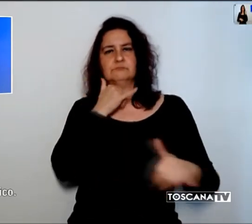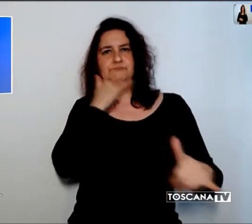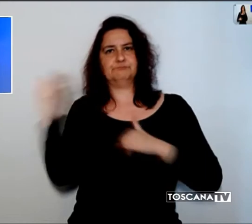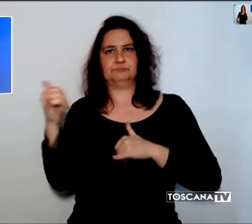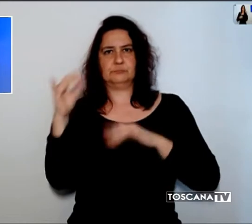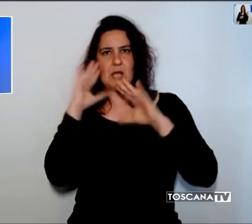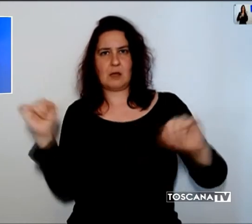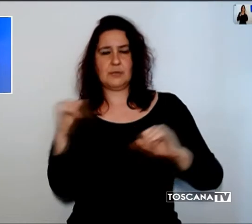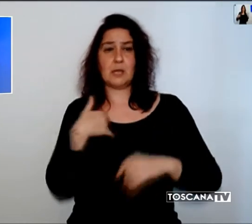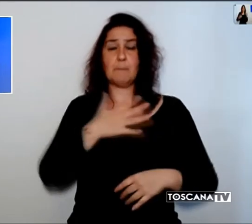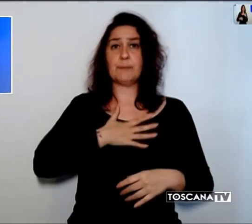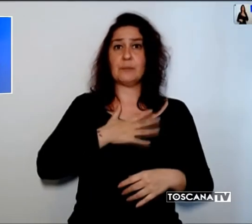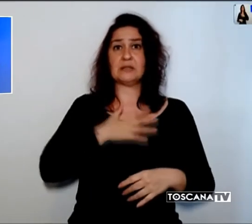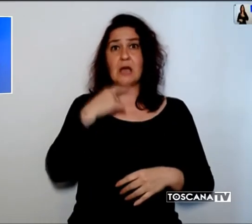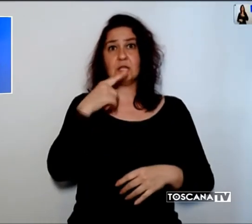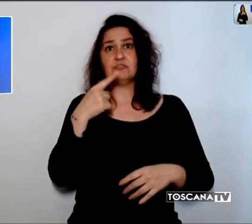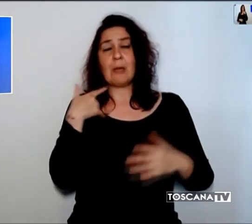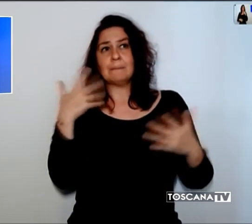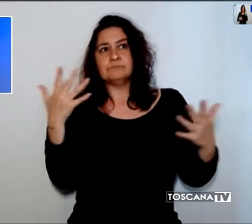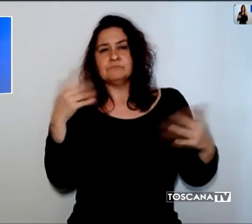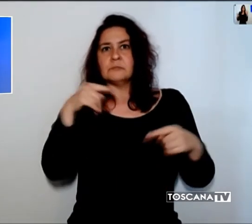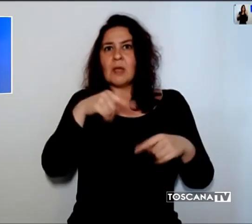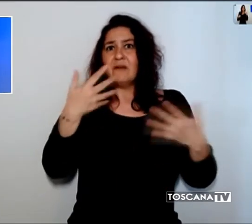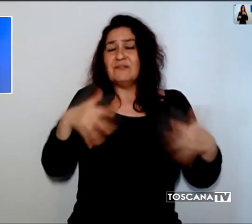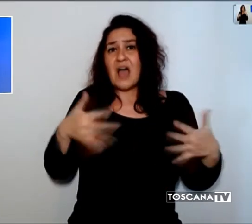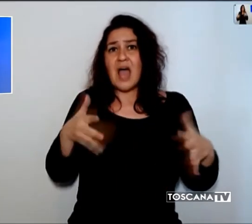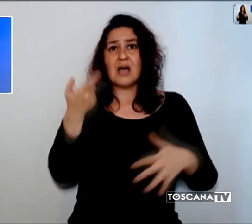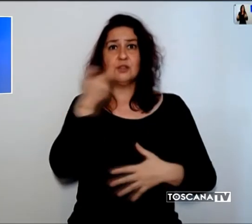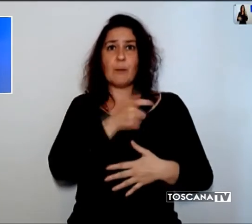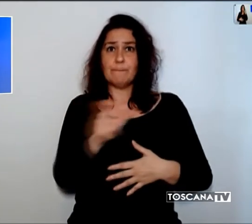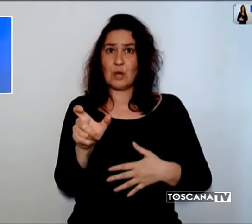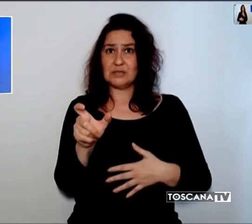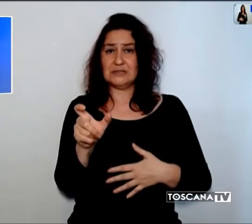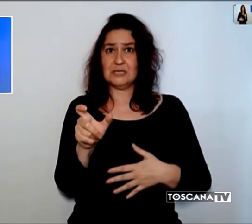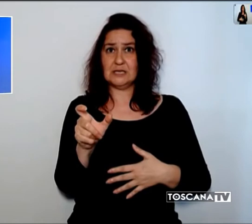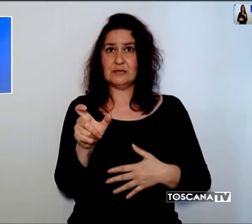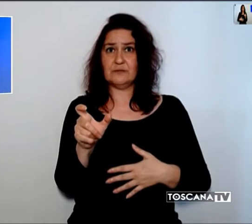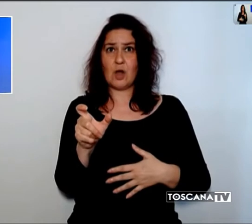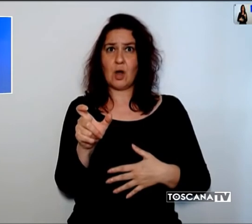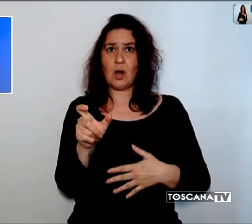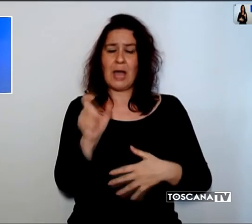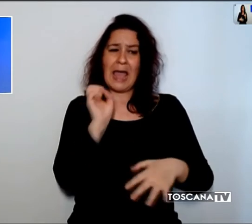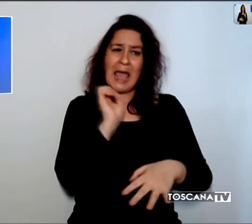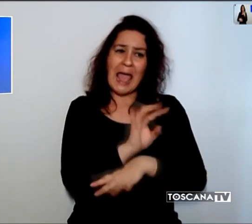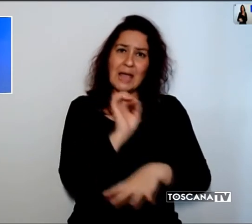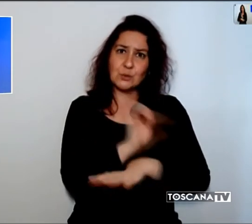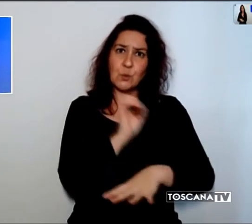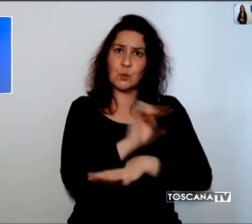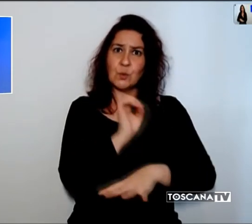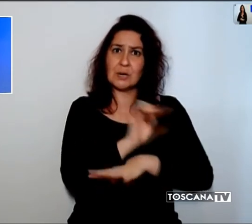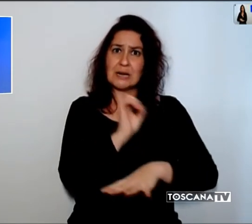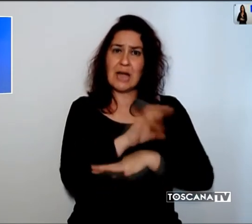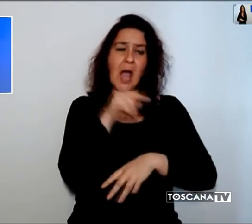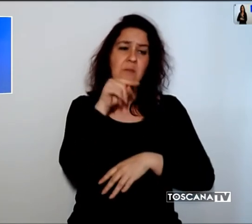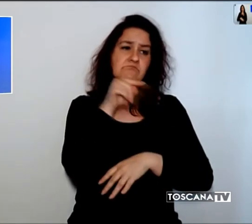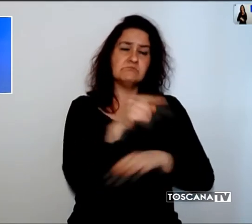giustificarsi dicendo di aver agito per compiere delle azioni correttive di fronte all'indisciplina del